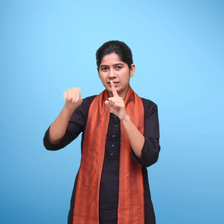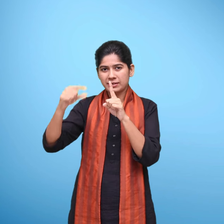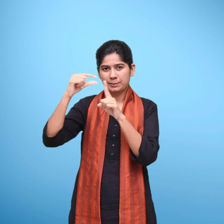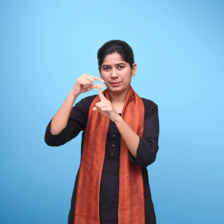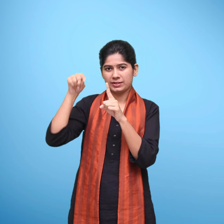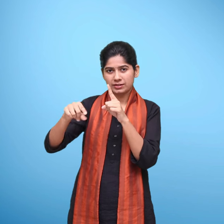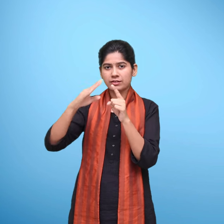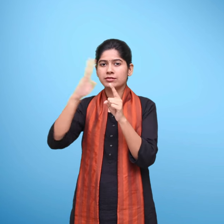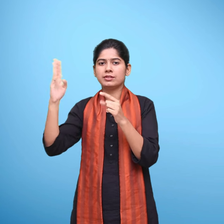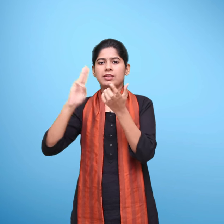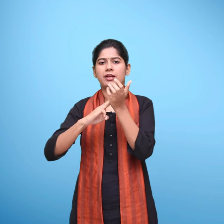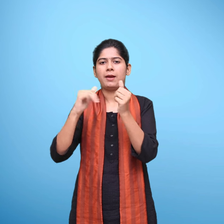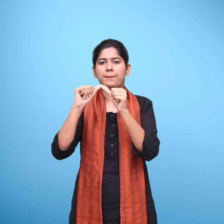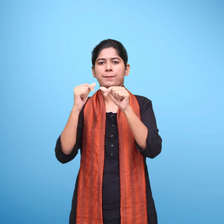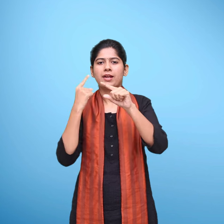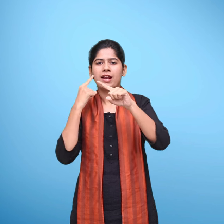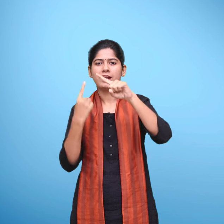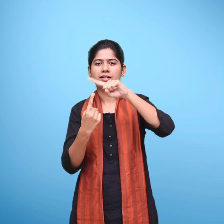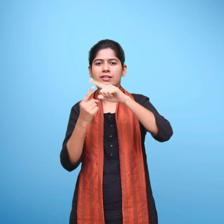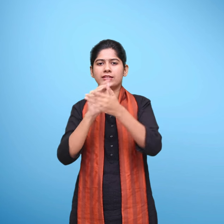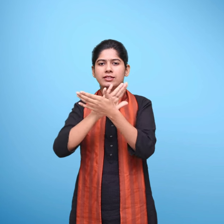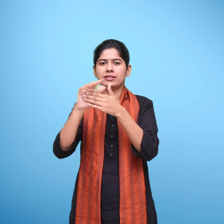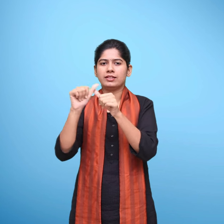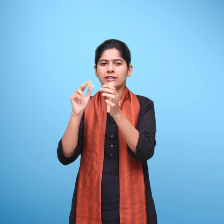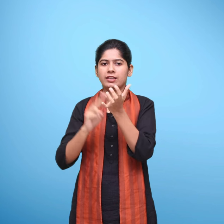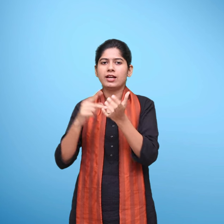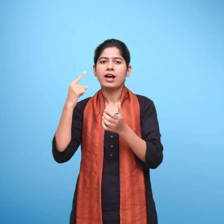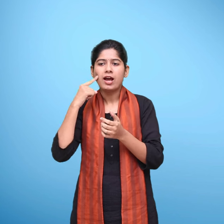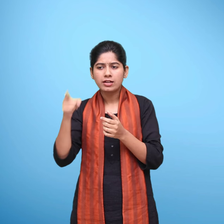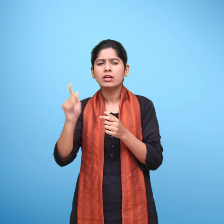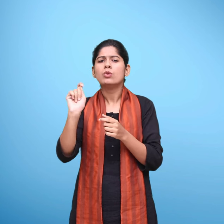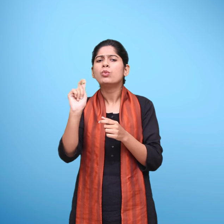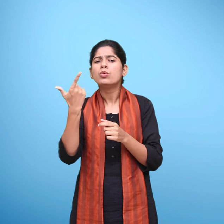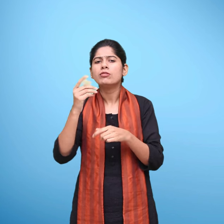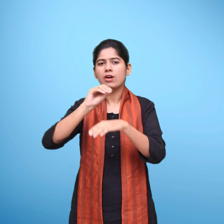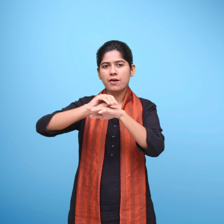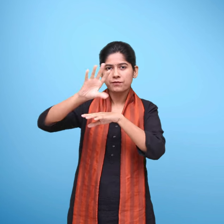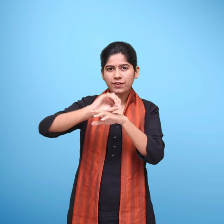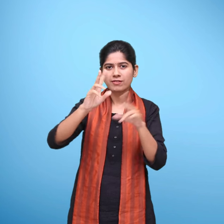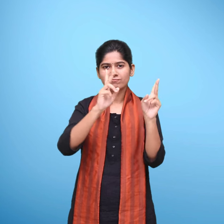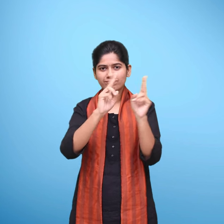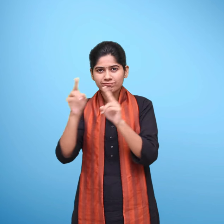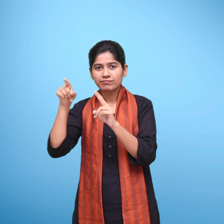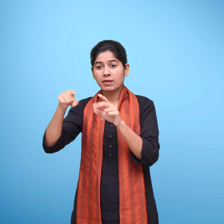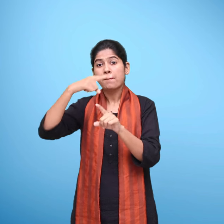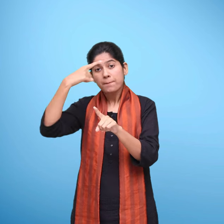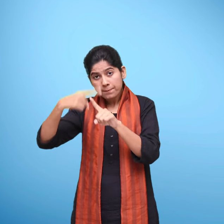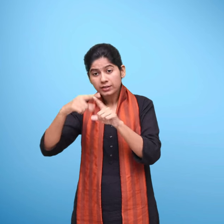राष्ट्रे शेक्षिक अनुसंधान और प्रशिक्षन परिशद तथा JP मैठानी सलाहकार